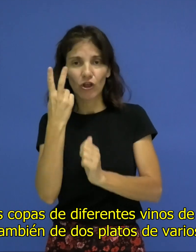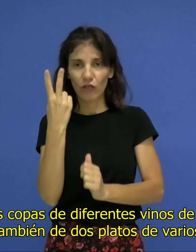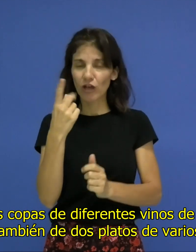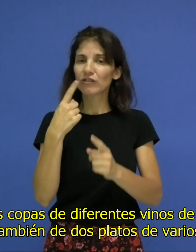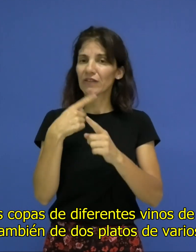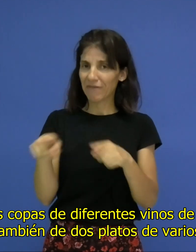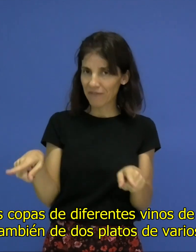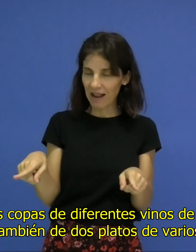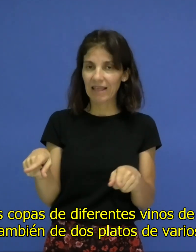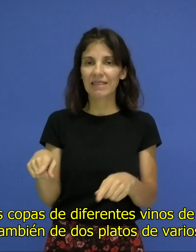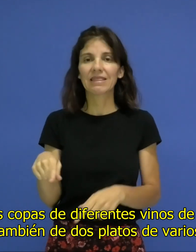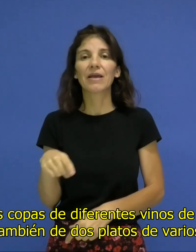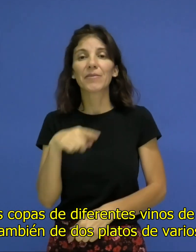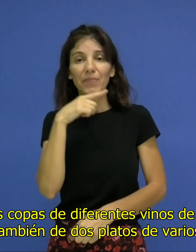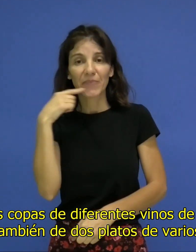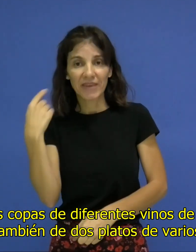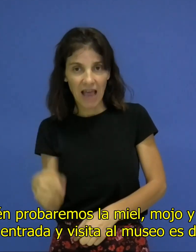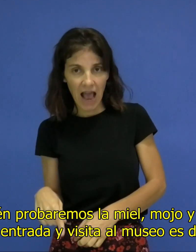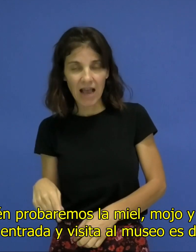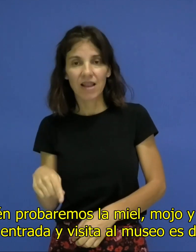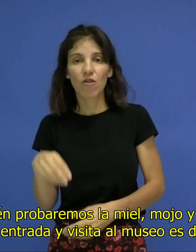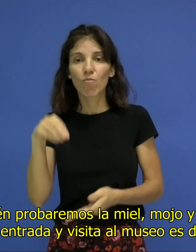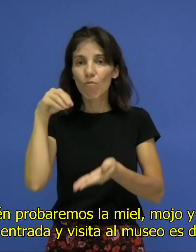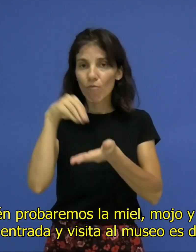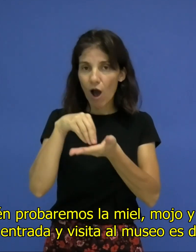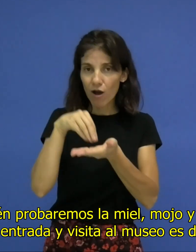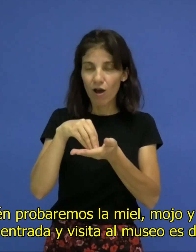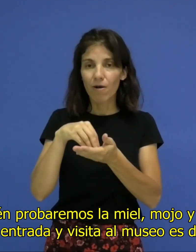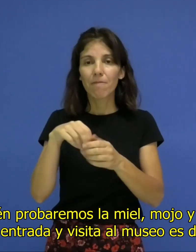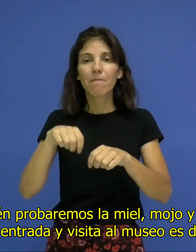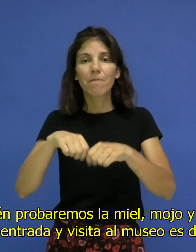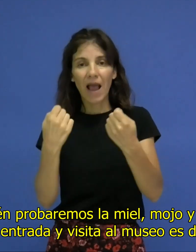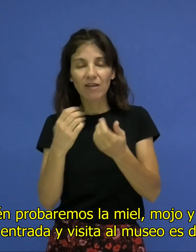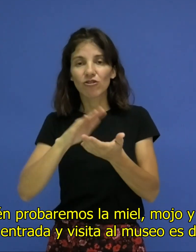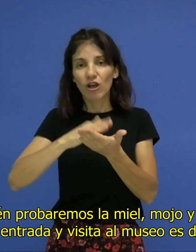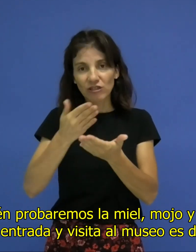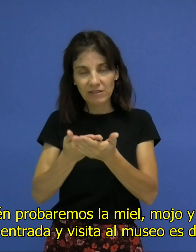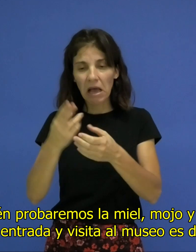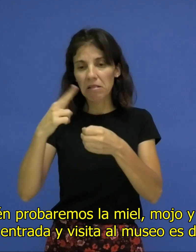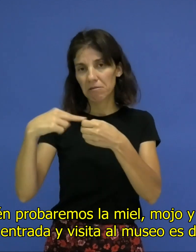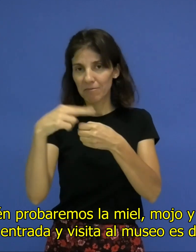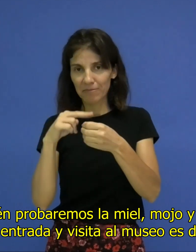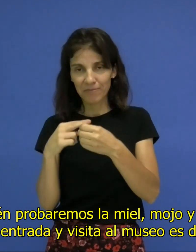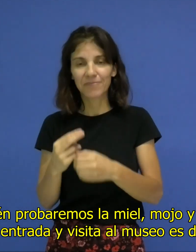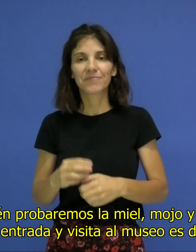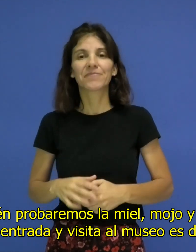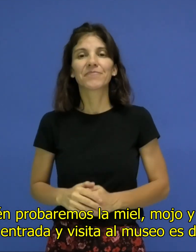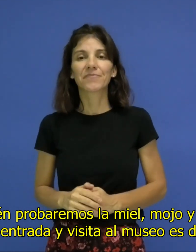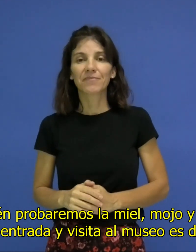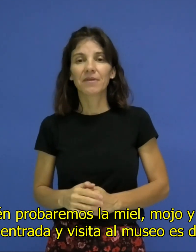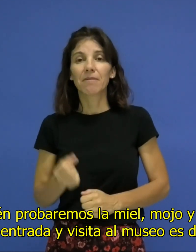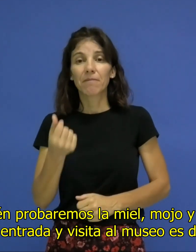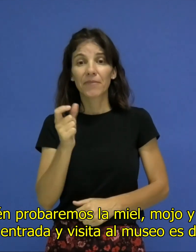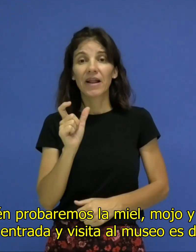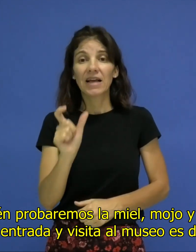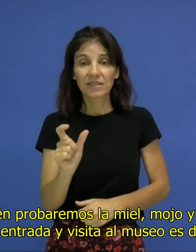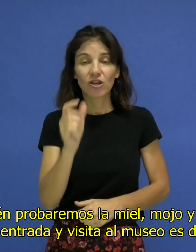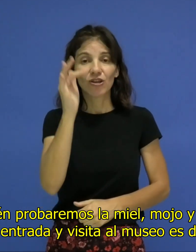así como también 2 platos de varios tipos de queso. También probaremos la miel, mojo y pan tostado.